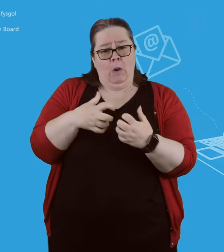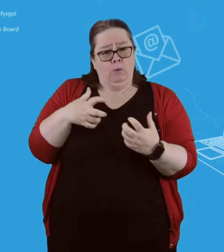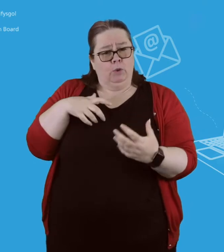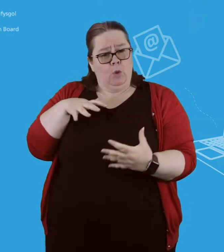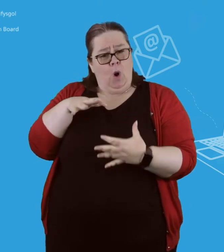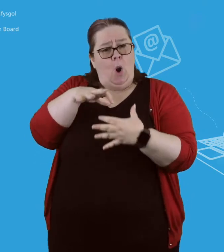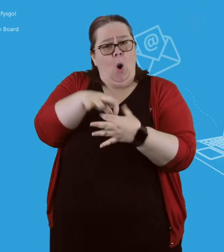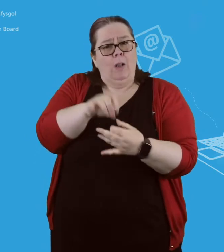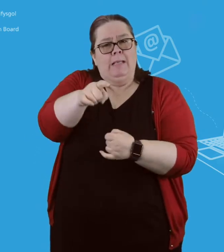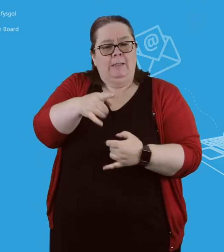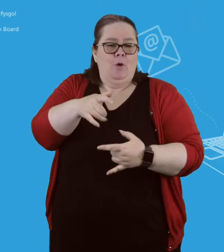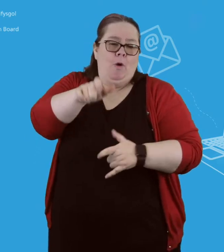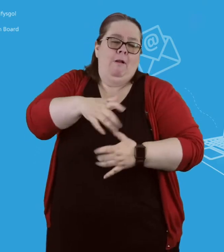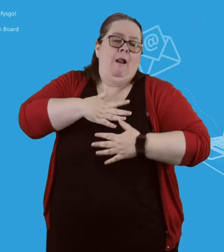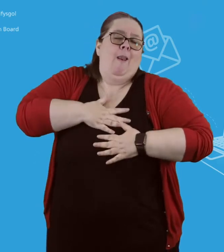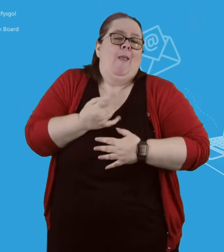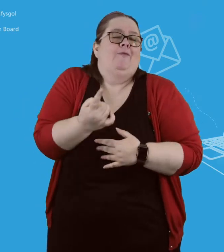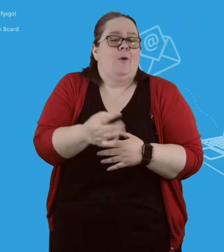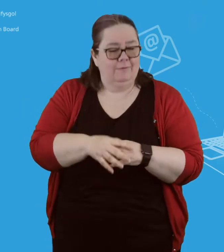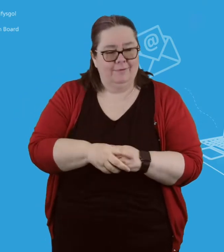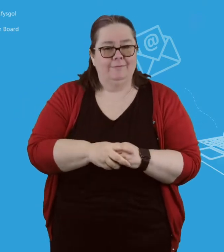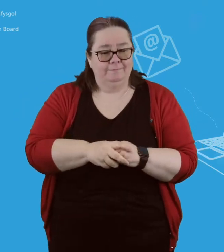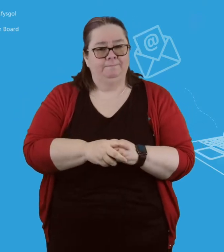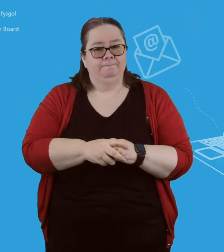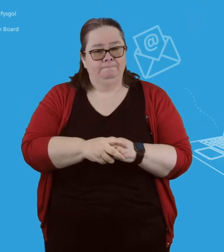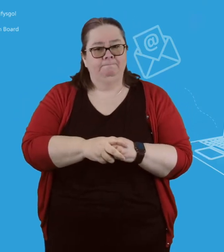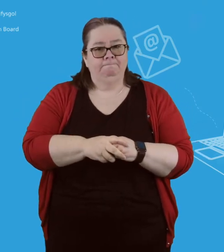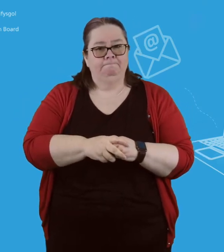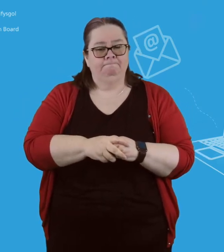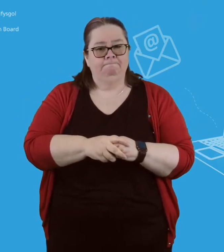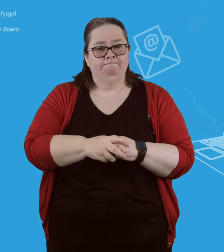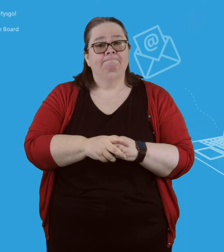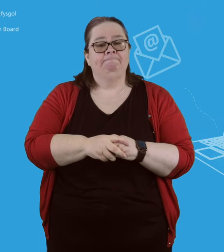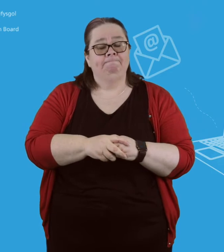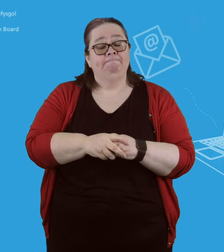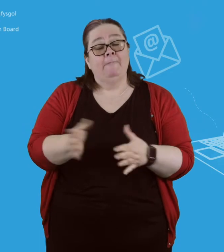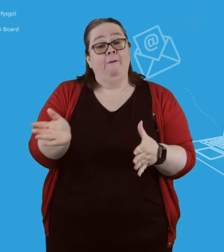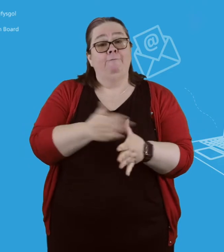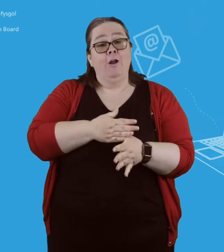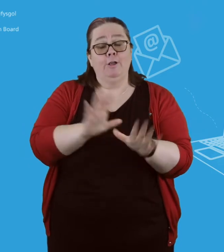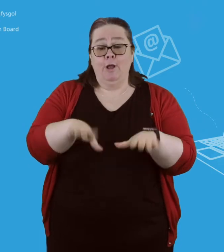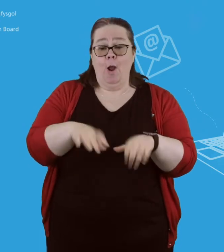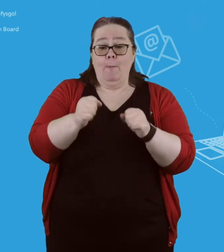Peitiwch ag anghofio rhoi gwybod i'r sawl sy'n anwyl i chi pwy ydych chi. 5.